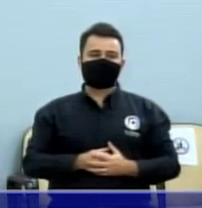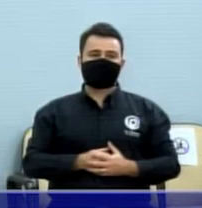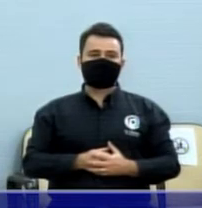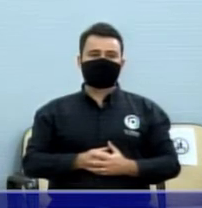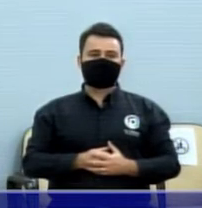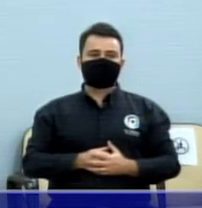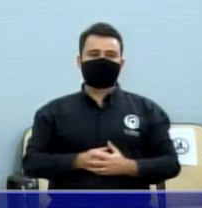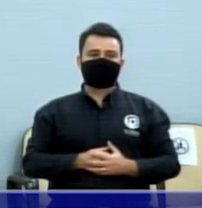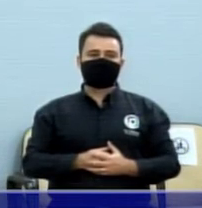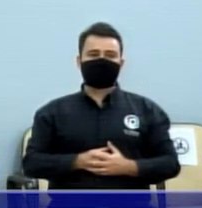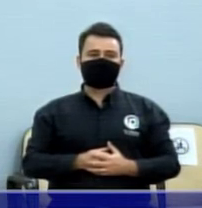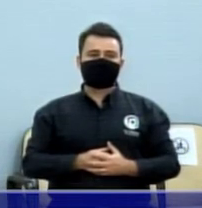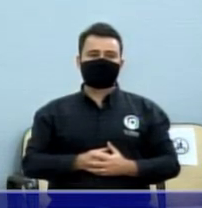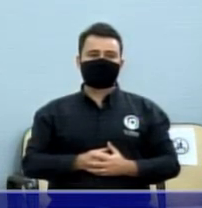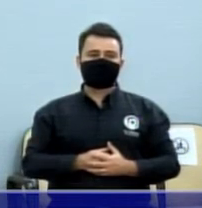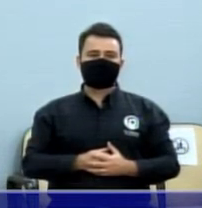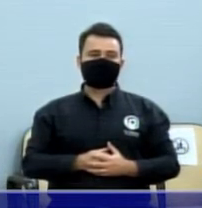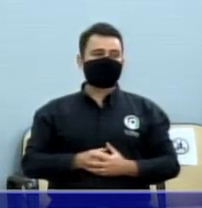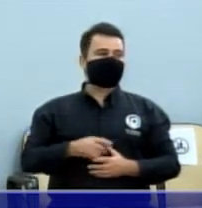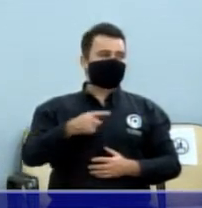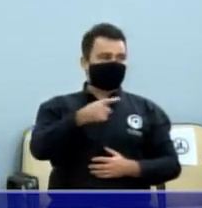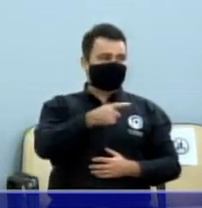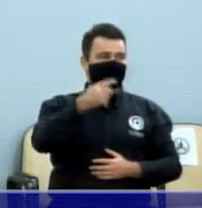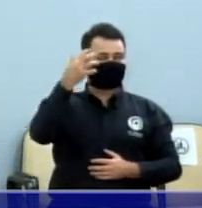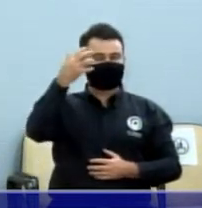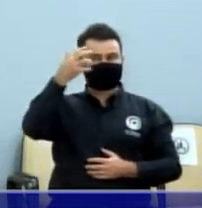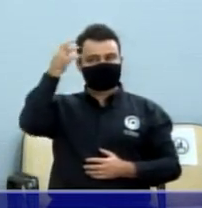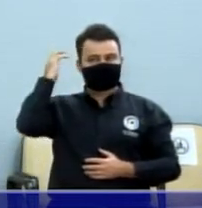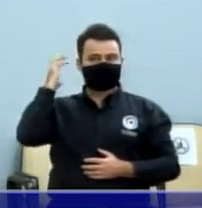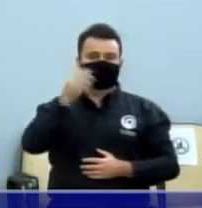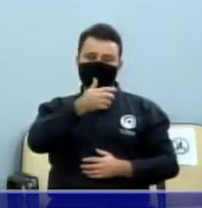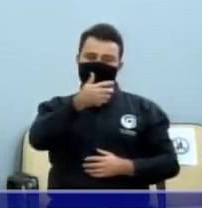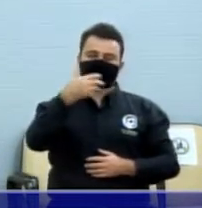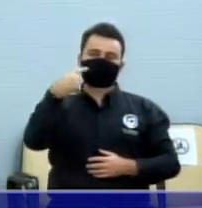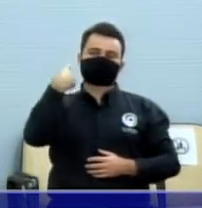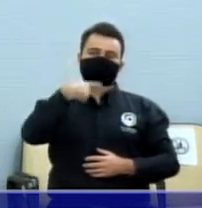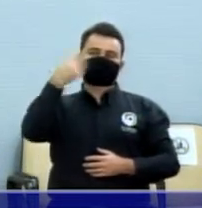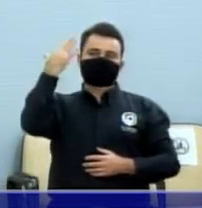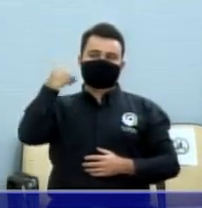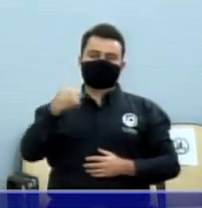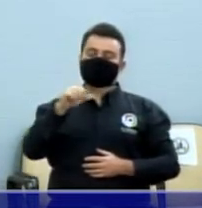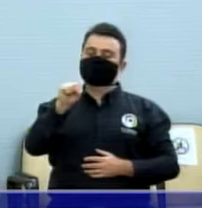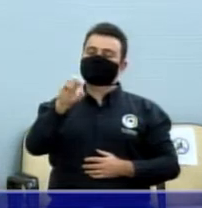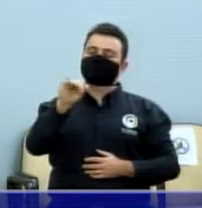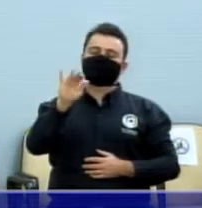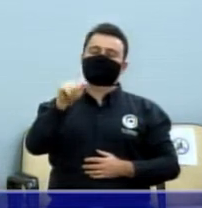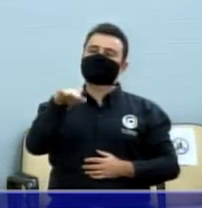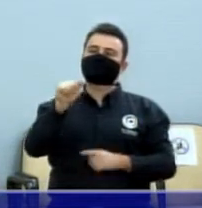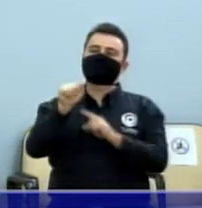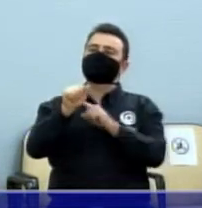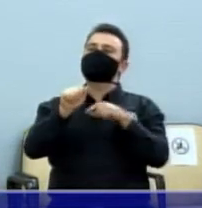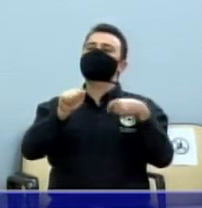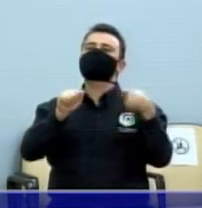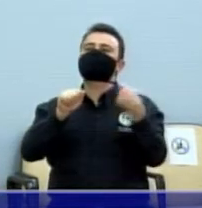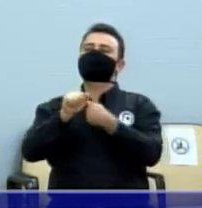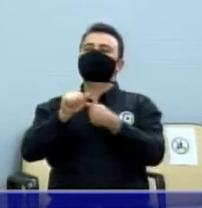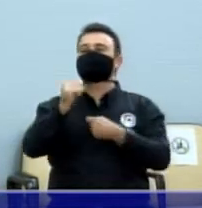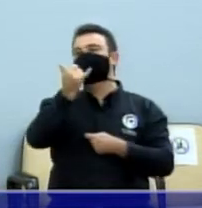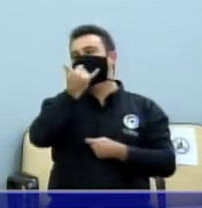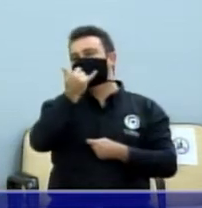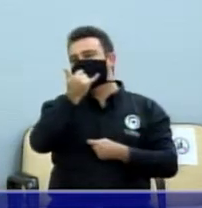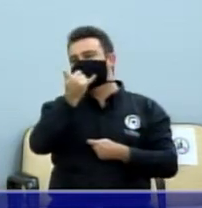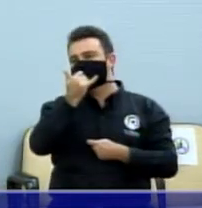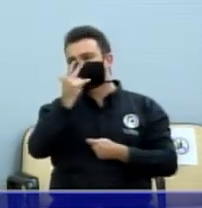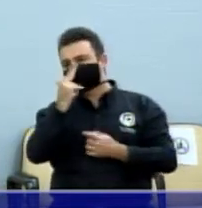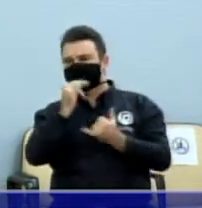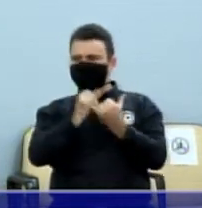o Odélio, por exemplo, que é um advogado. Sofisma é uma desculpa, mais ou menos parecido com isso,